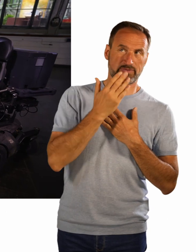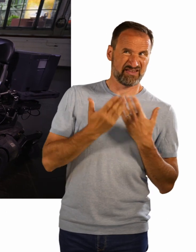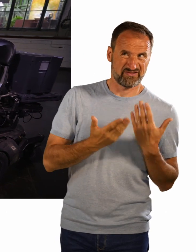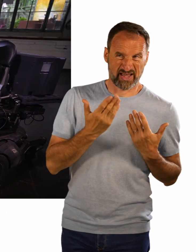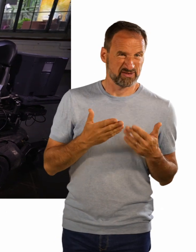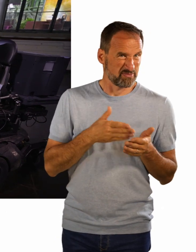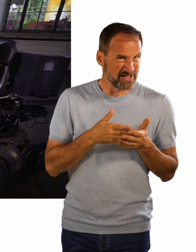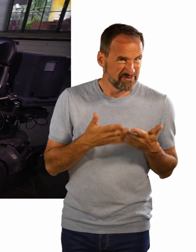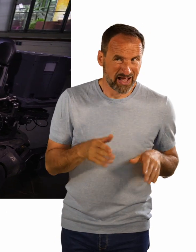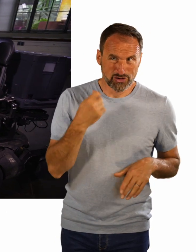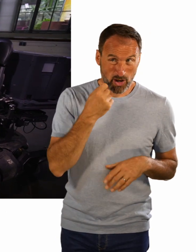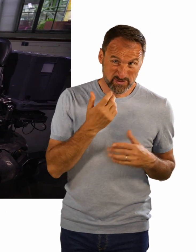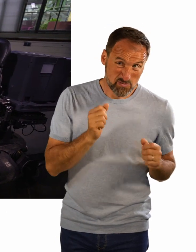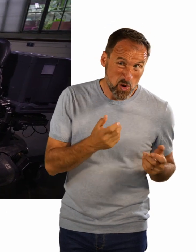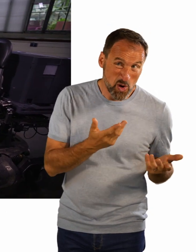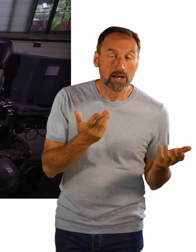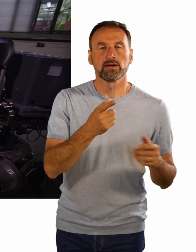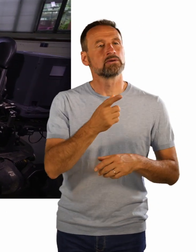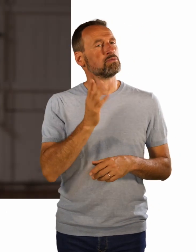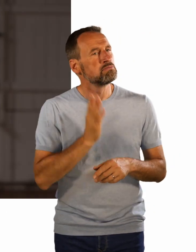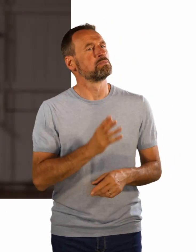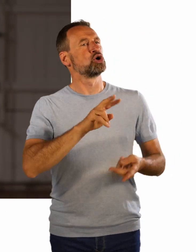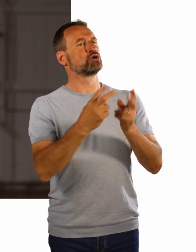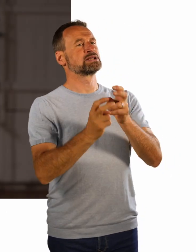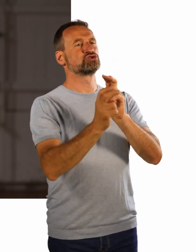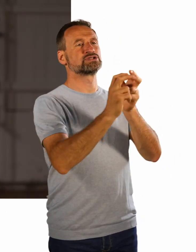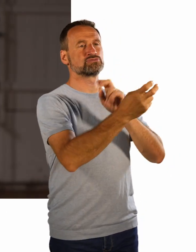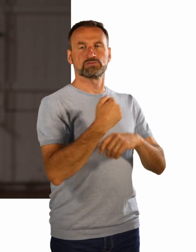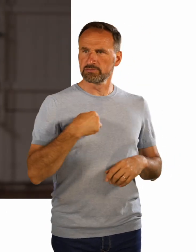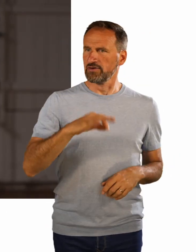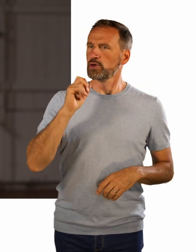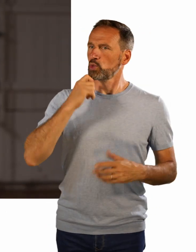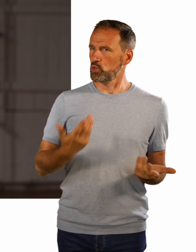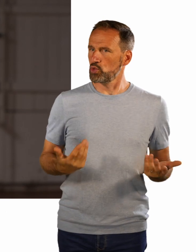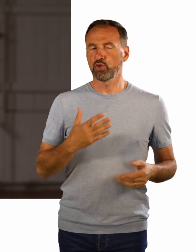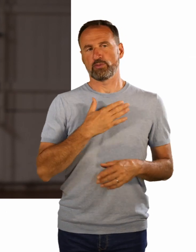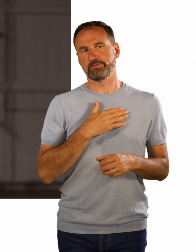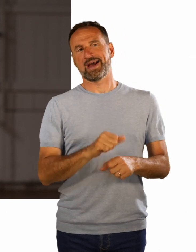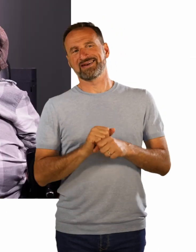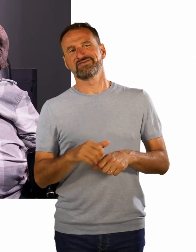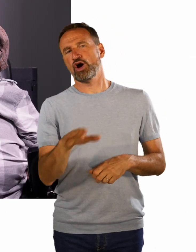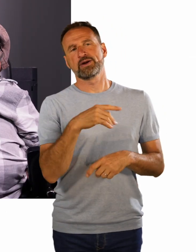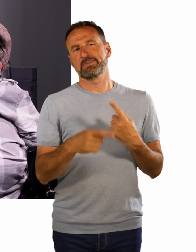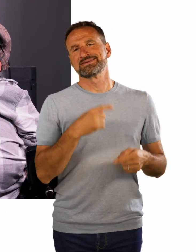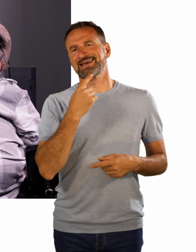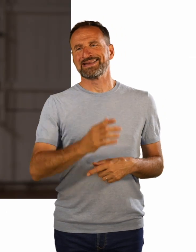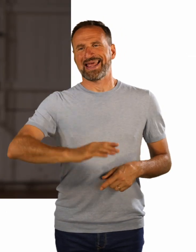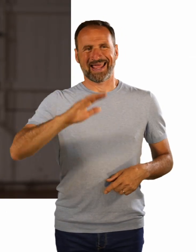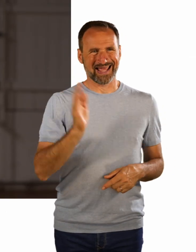umgesetzt haben und das fand ich ganz cool. meine Freunde sind auch diejenigen, die dann sagen, wenn es nicht klappt, klappt es trotzdem. Die schleppen mich dann auch